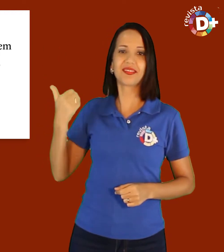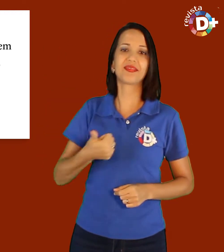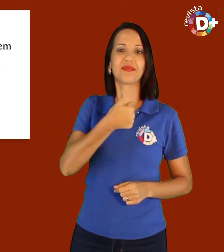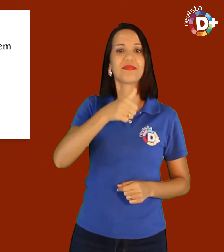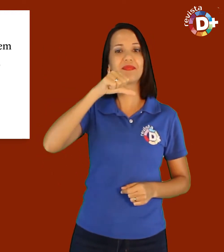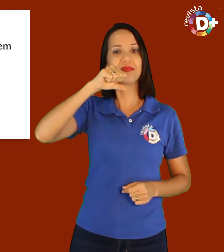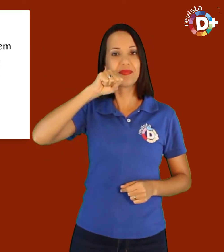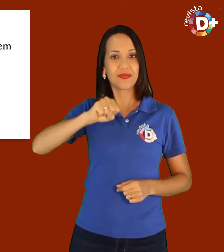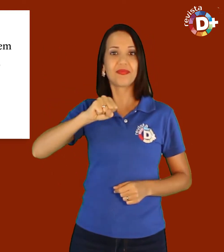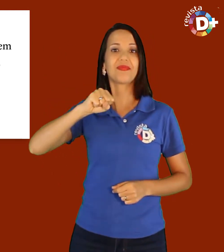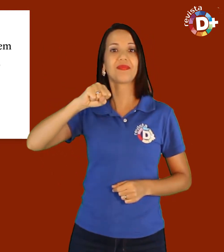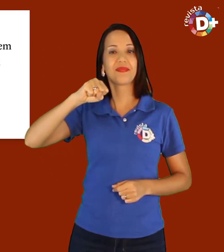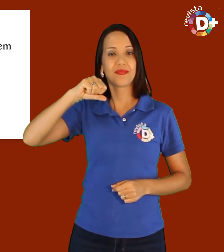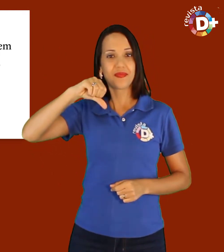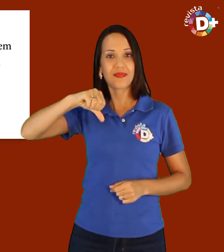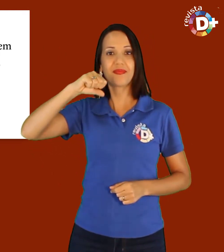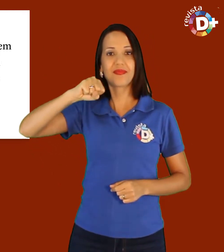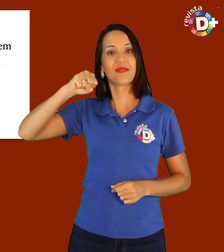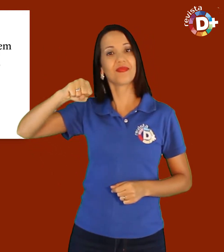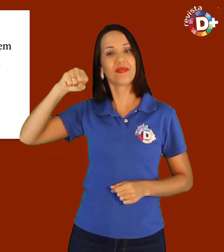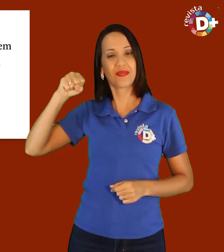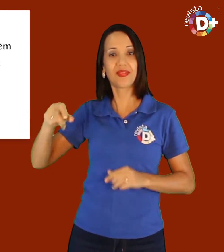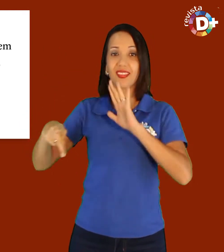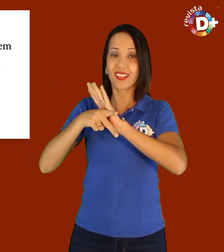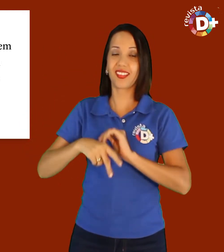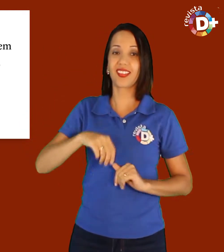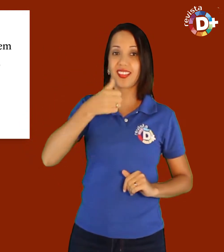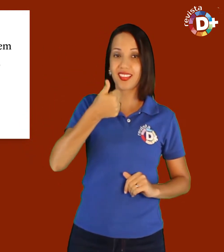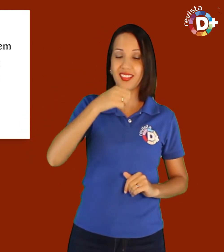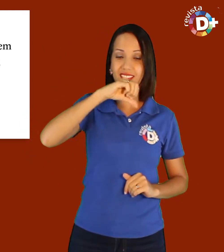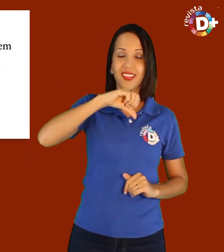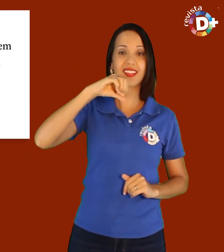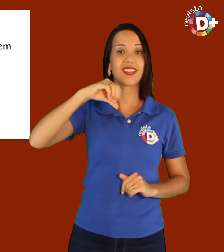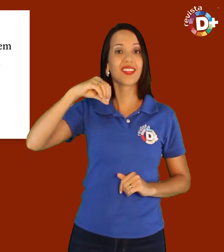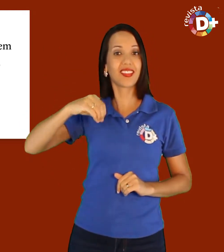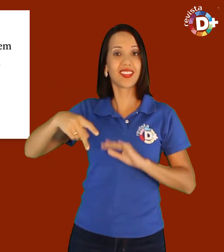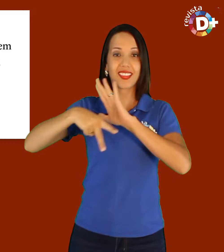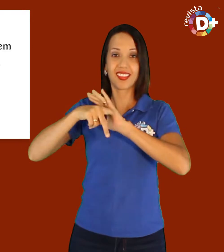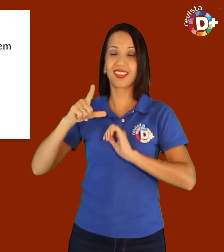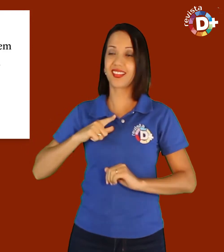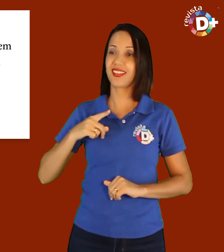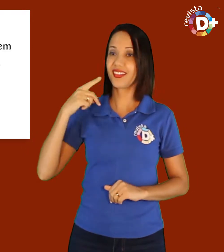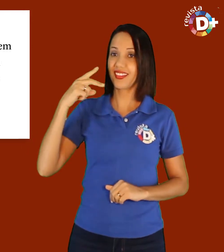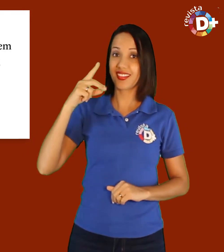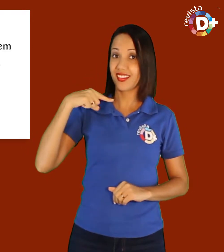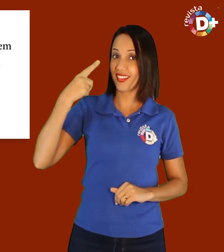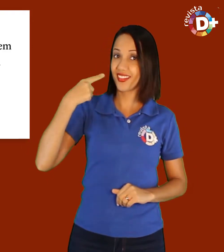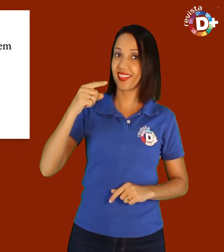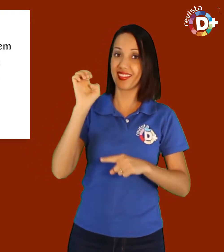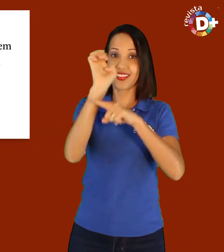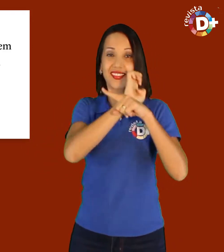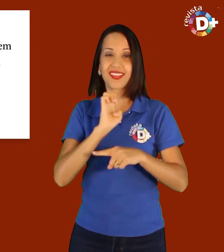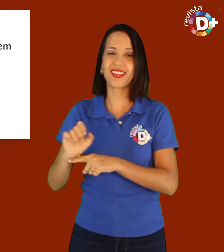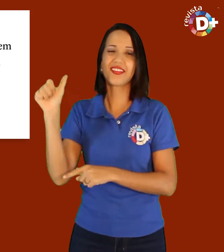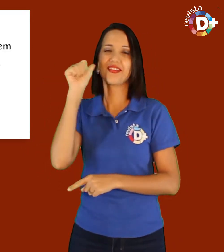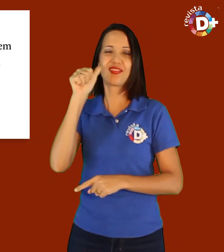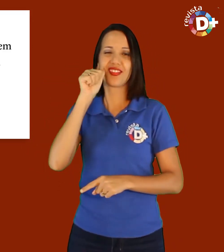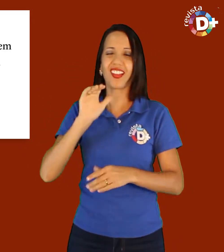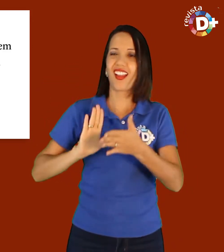Campinas em 1988. Em 1990, fui eleita deputada estadual, sendo uma